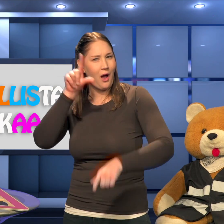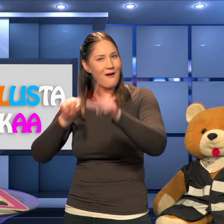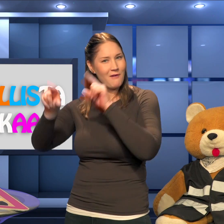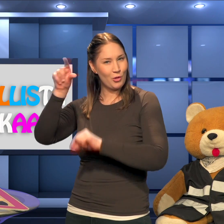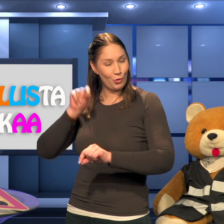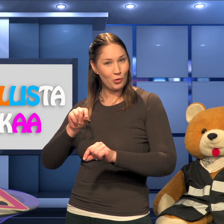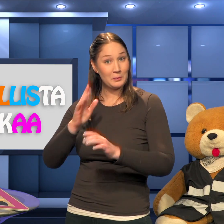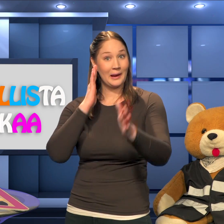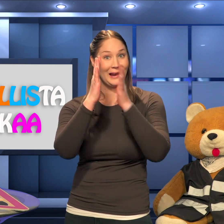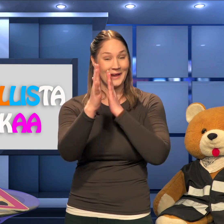Tämä ohjelma on turvallista